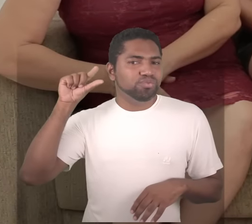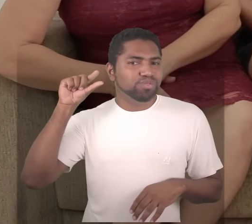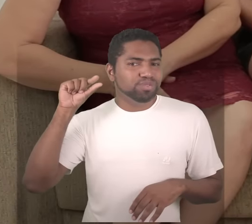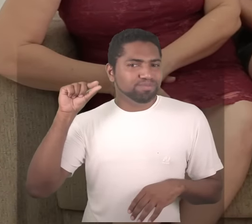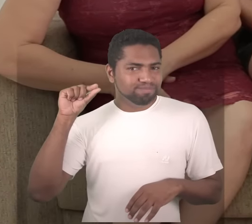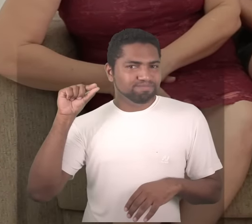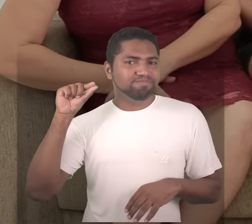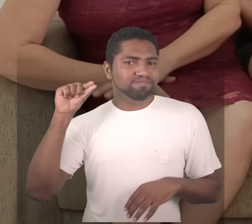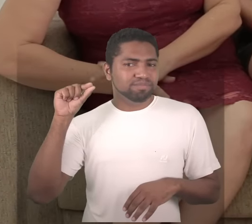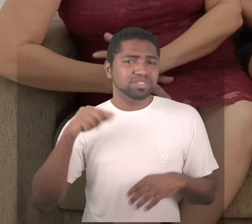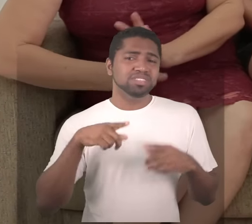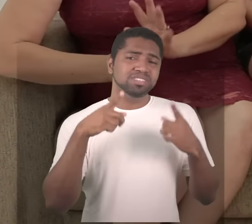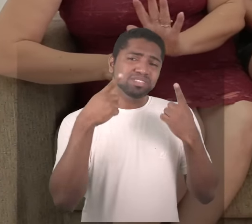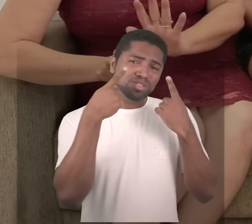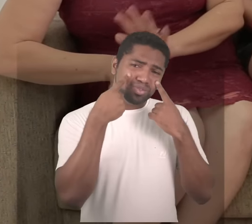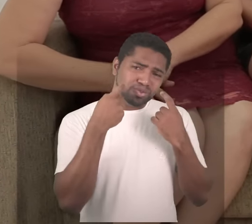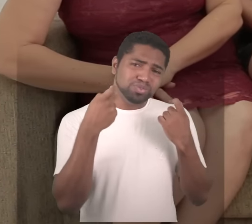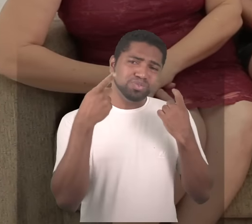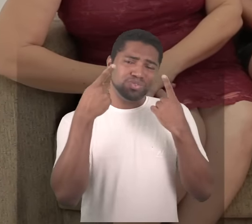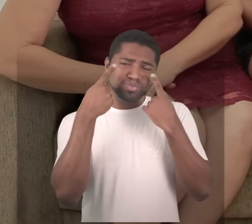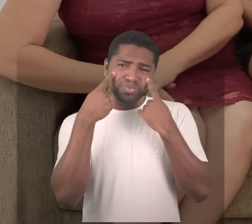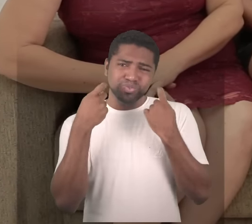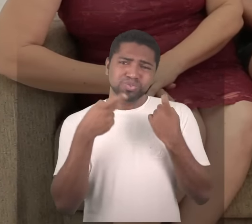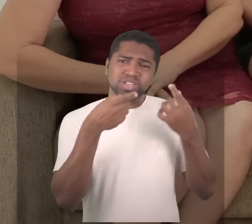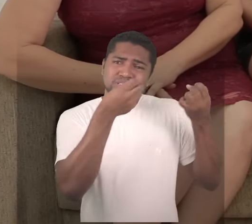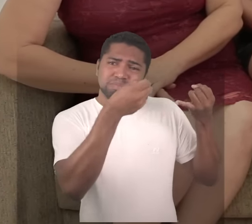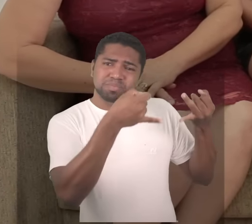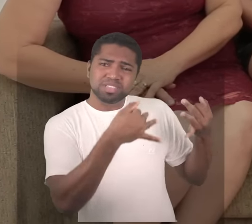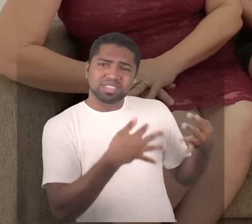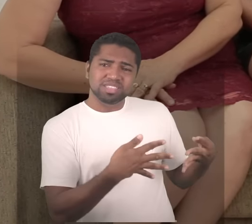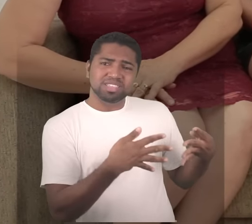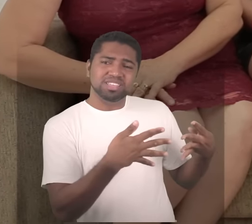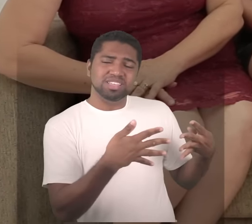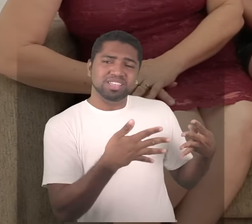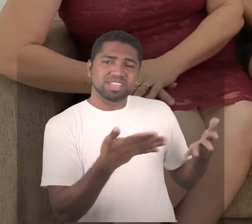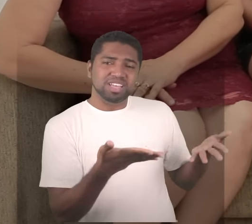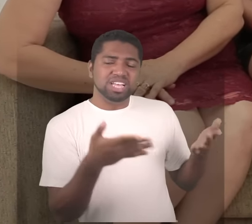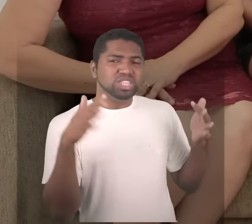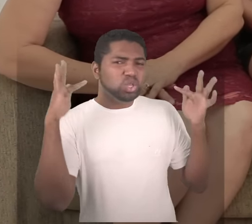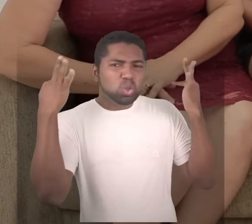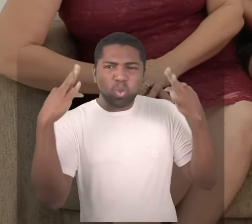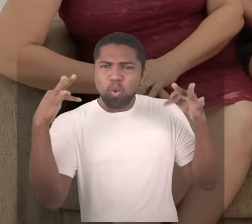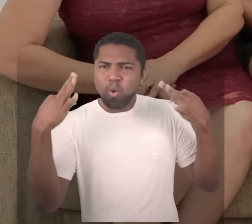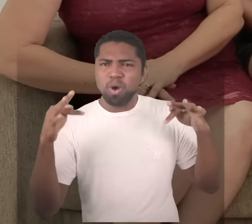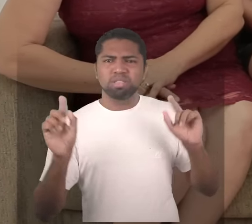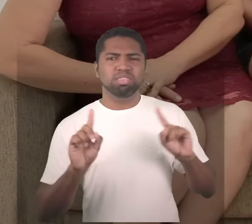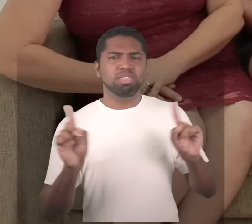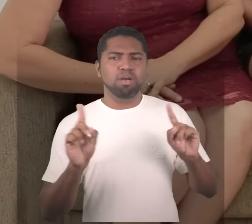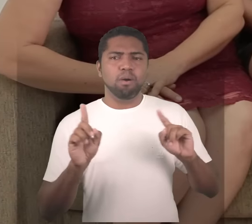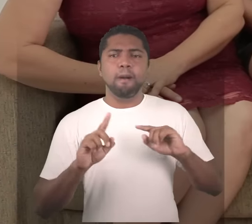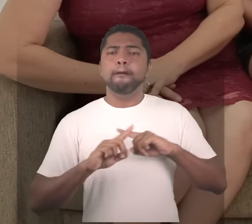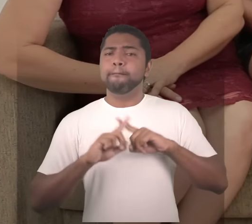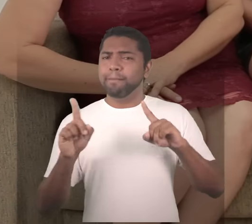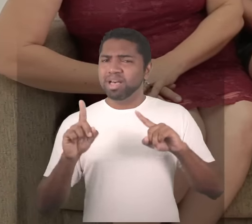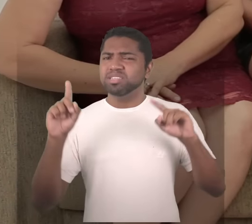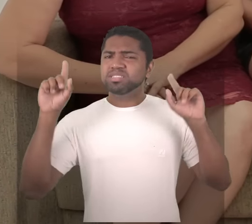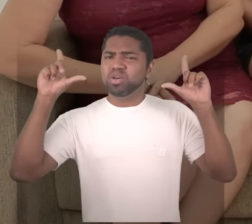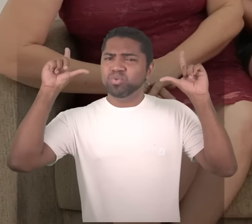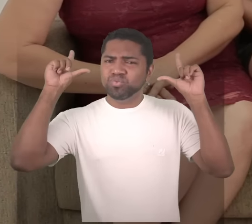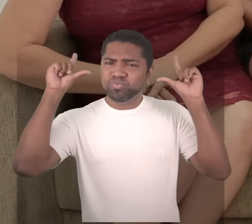ela chorou diz ela que em termos de dor não tinha dor mas sentiu perder a audição com